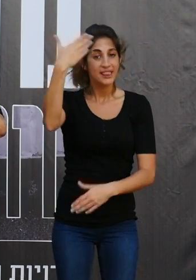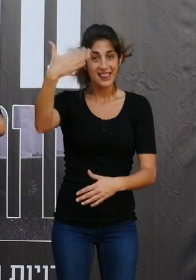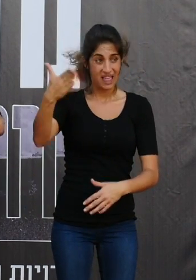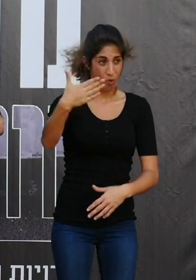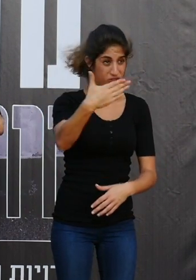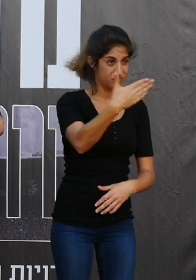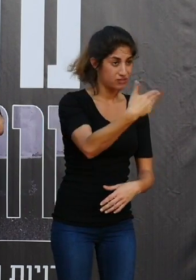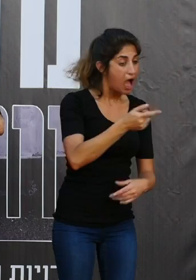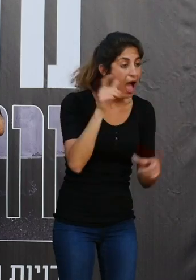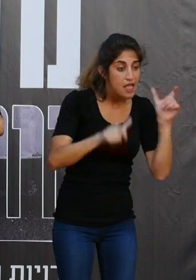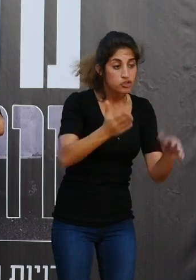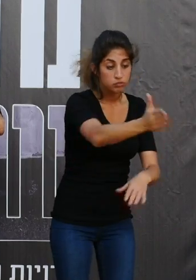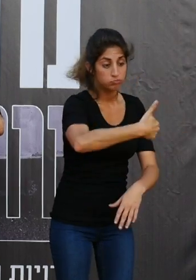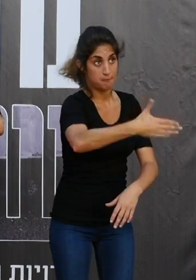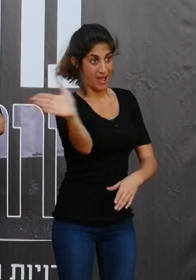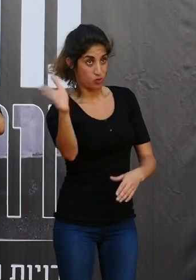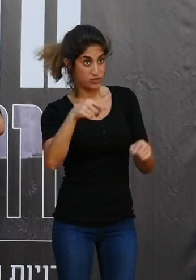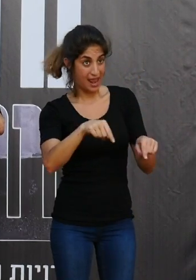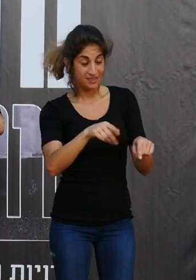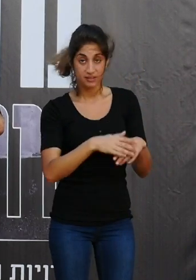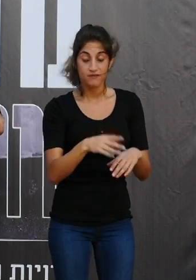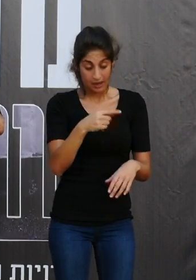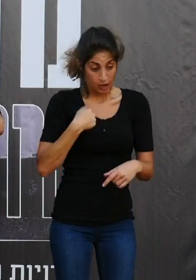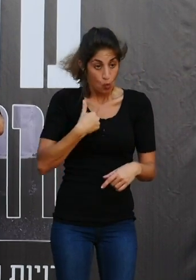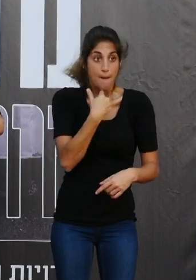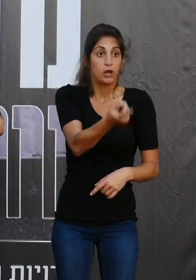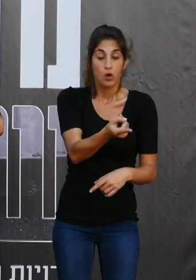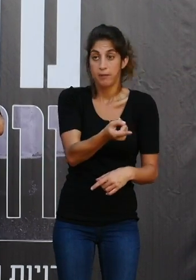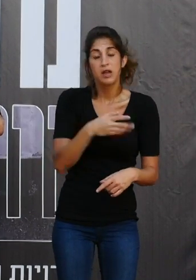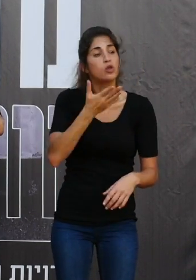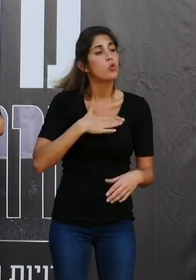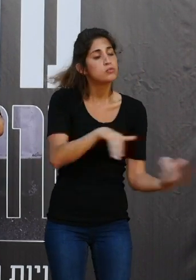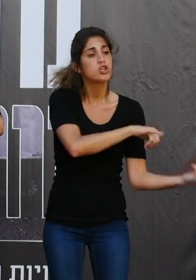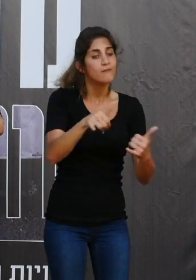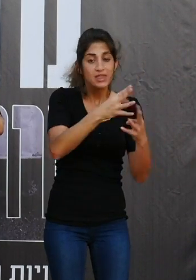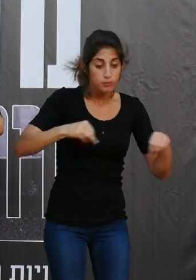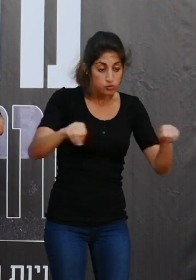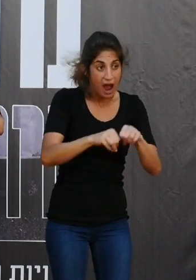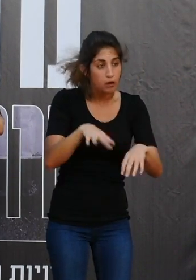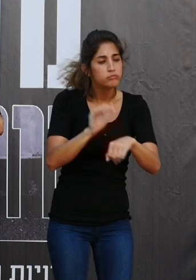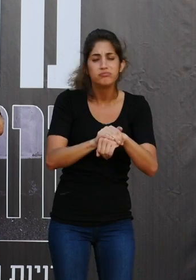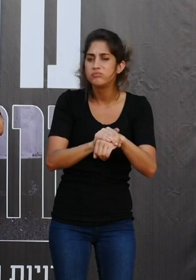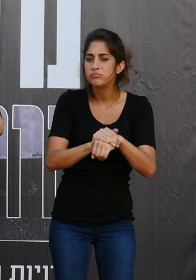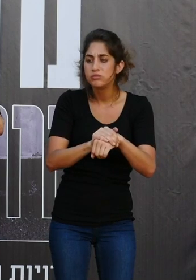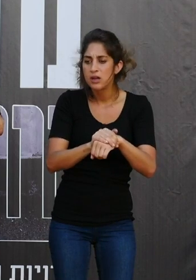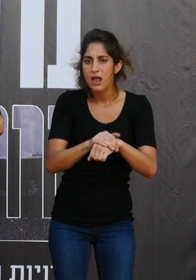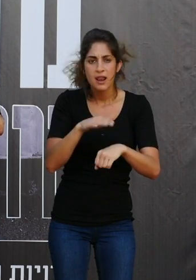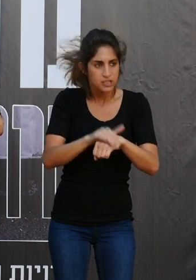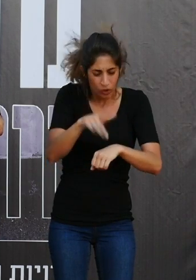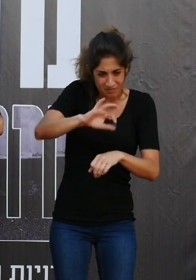אנשים פתחו ואמרו להם ואמרנו להם, אנחנו רוצים שתביא את כל המשפחה לזהות את עם זה